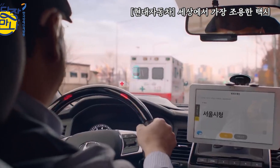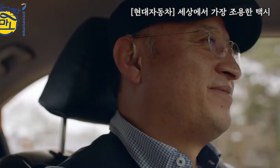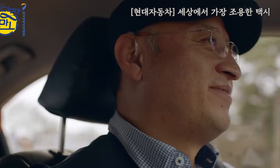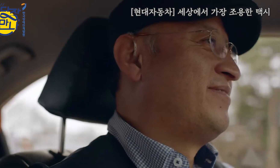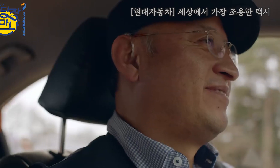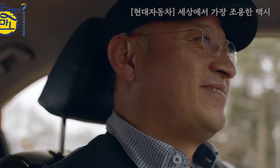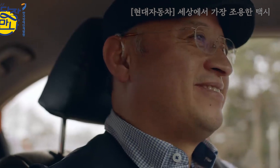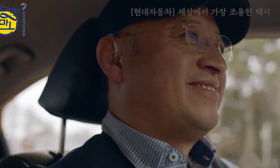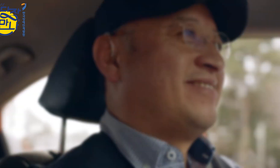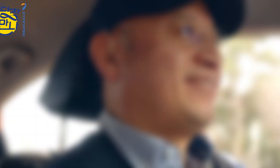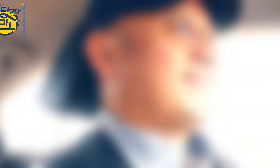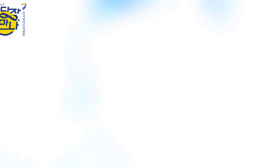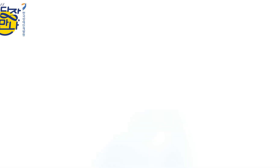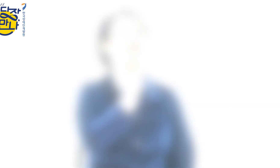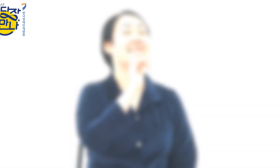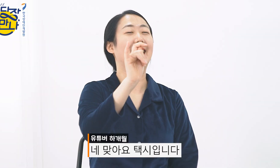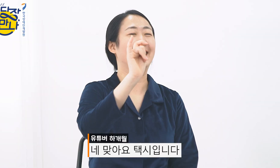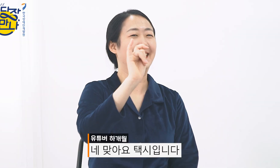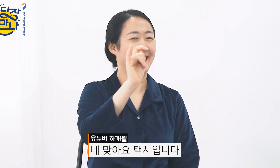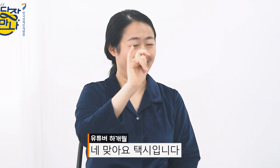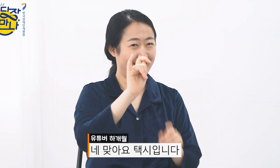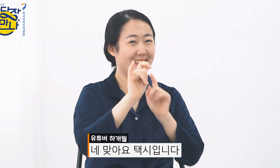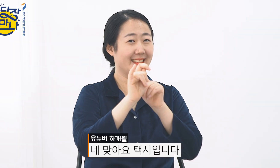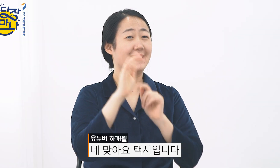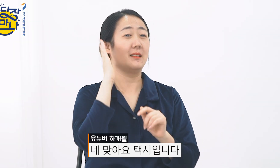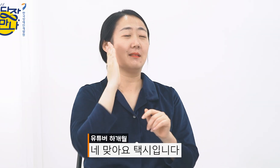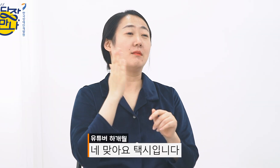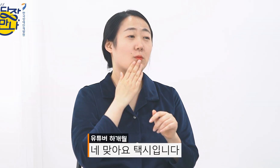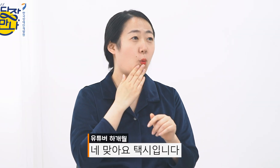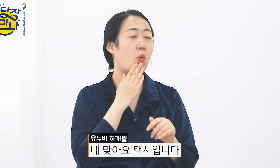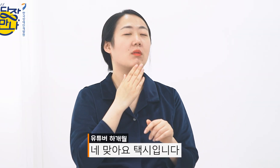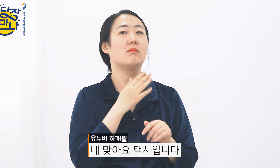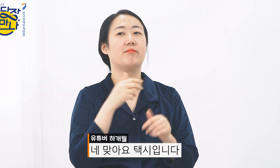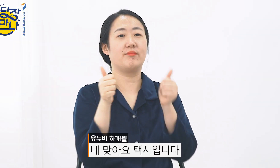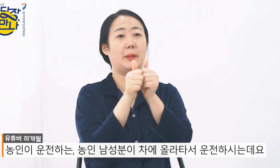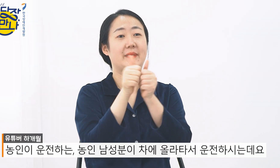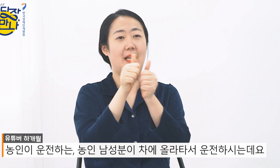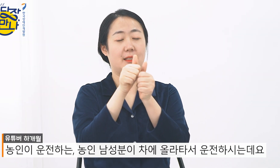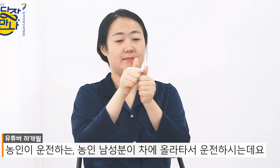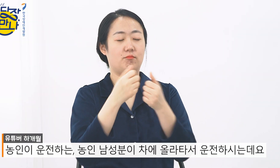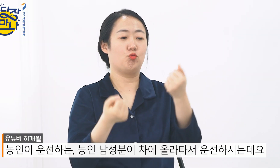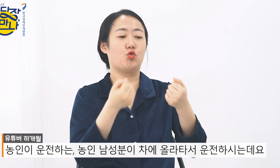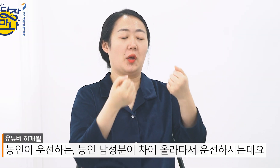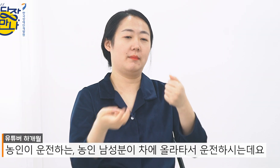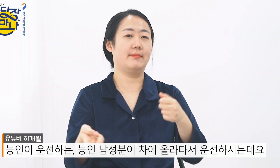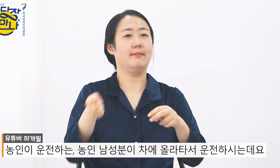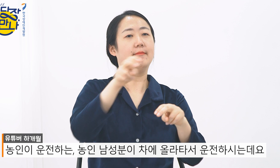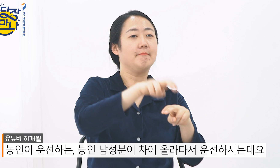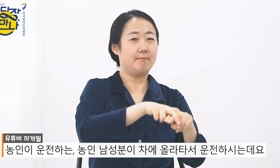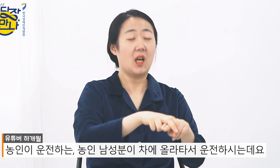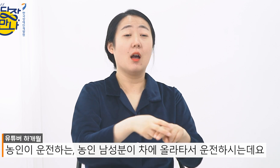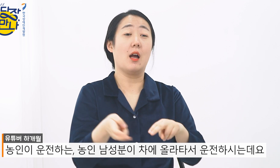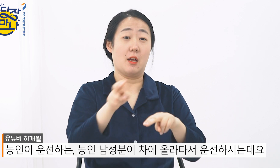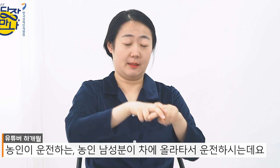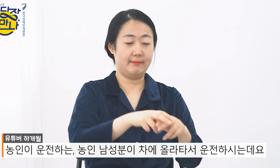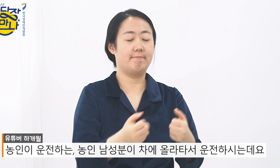전방 200m 좌회전입니다 네 맞아요 택시입니다 농인이 운전하는 농인 남성분이 차에